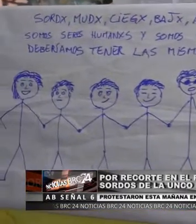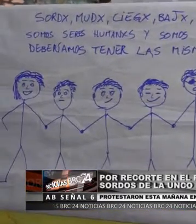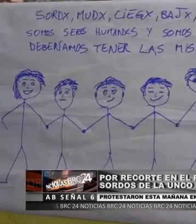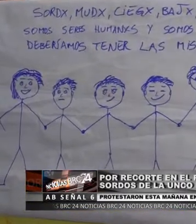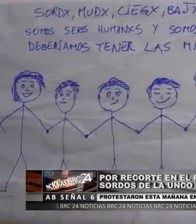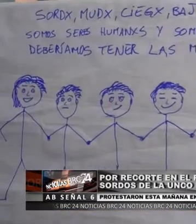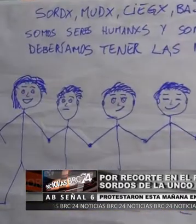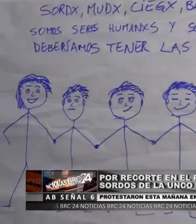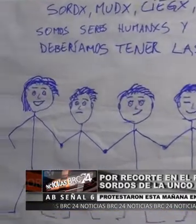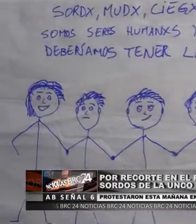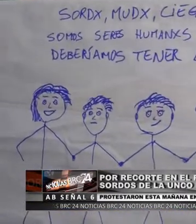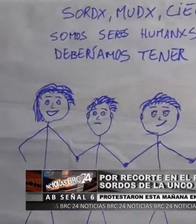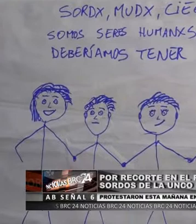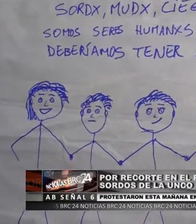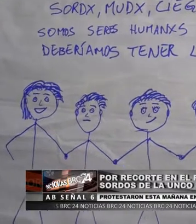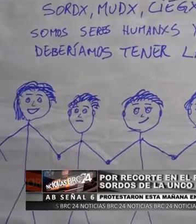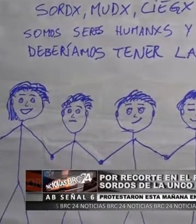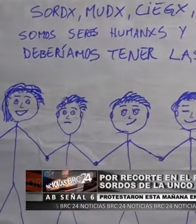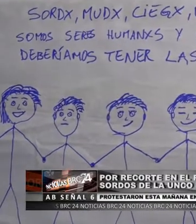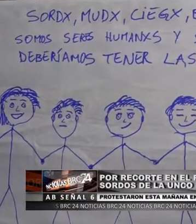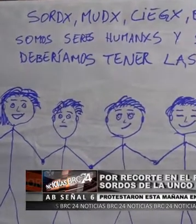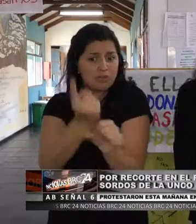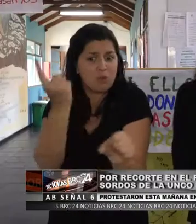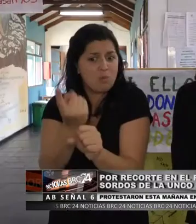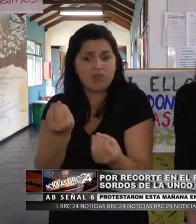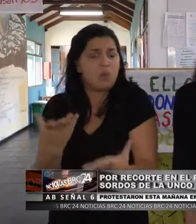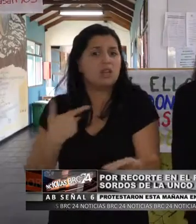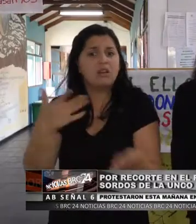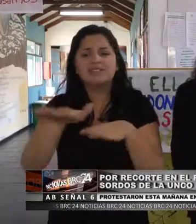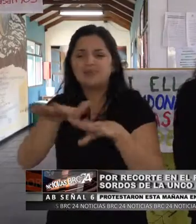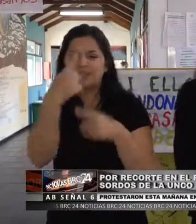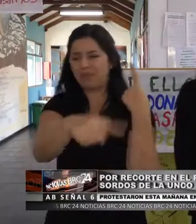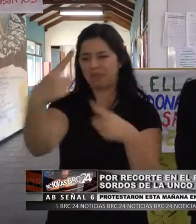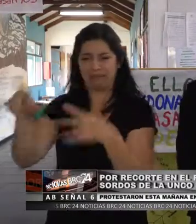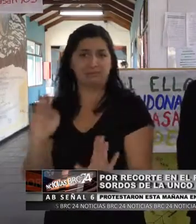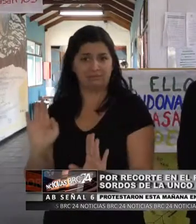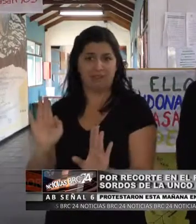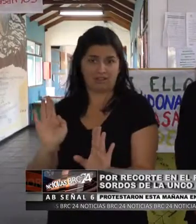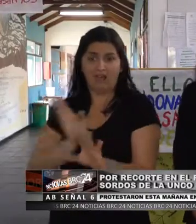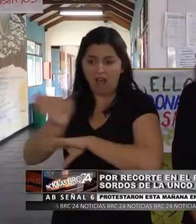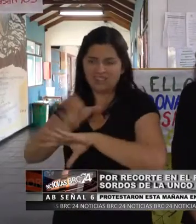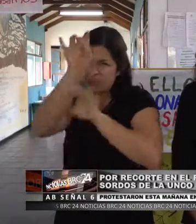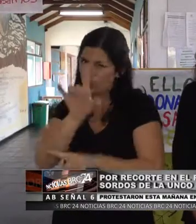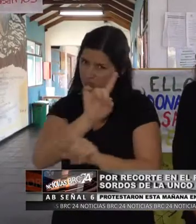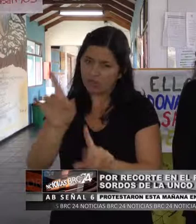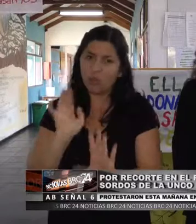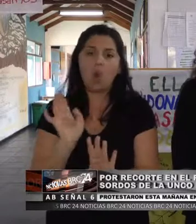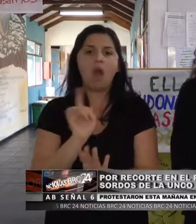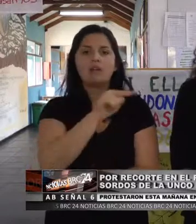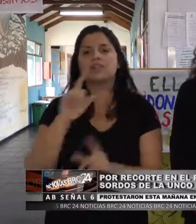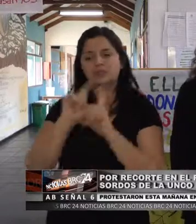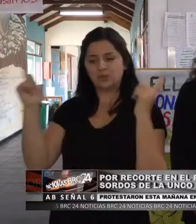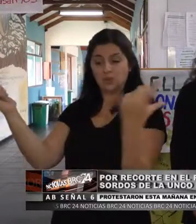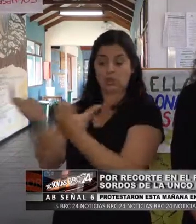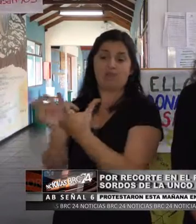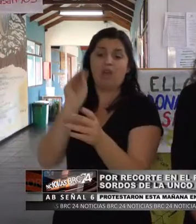vulneren sus derechos y no puedan seguir estudiando por otras situaciones, no solo por la accesibilidad. Además de no incluirlos en la sociedad,